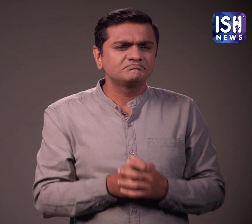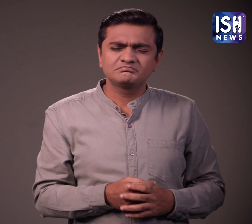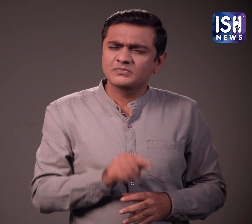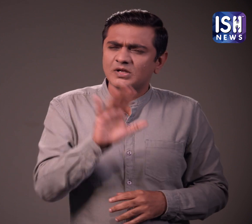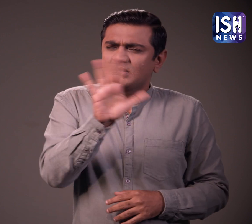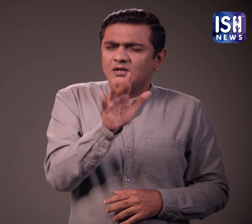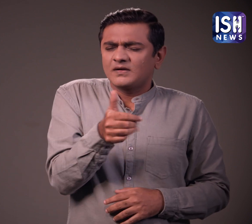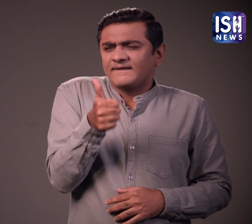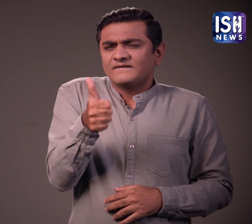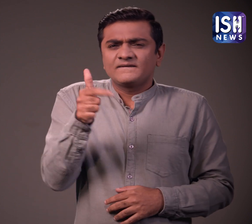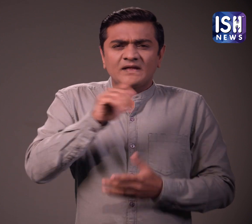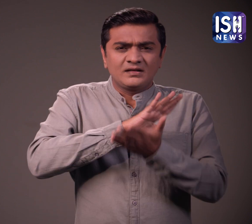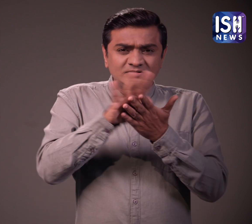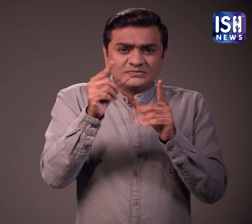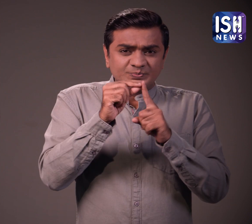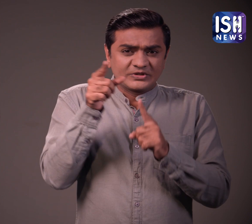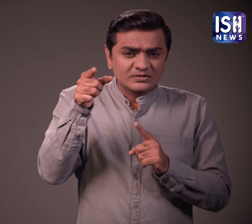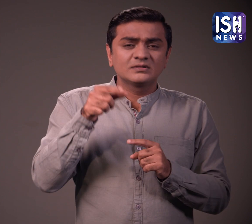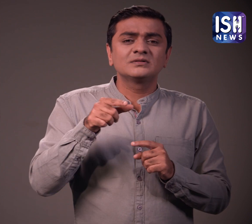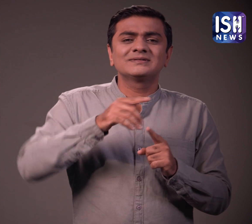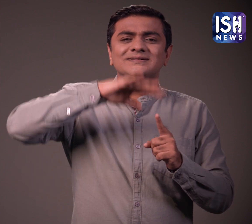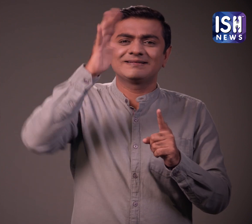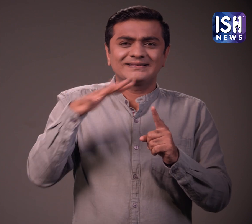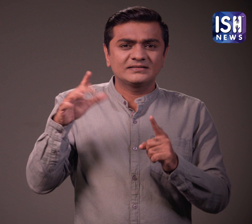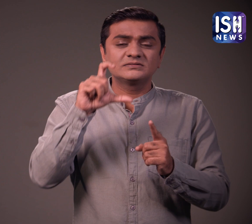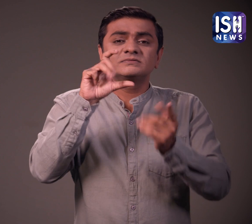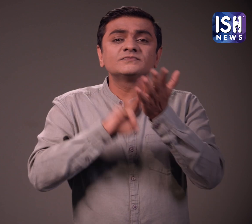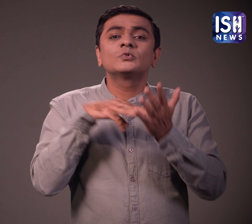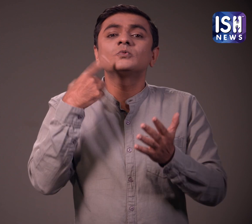हिमाचल प्रदेश के मुख्यमंत्री जैराम ठाकुर एक भेटरीन नेता है